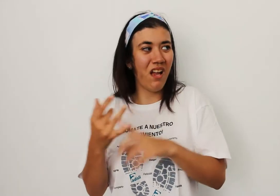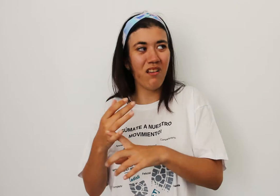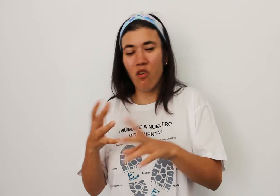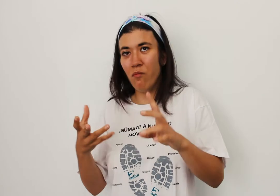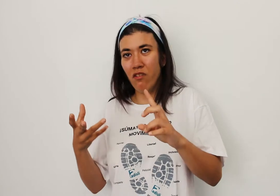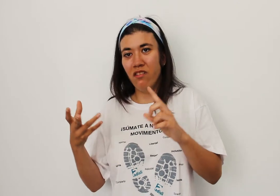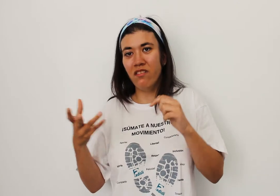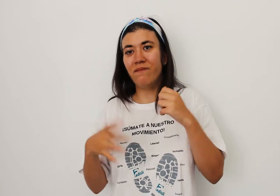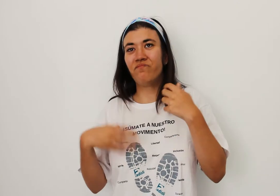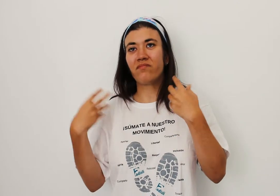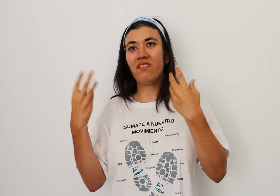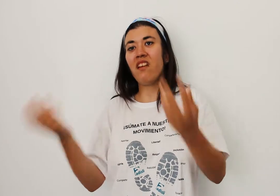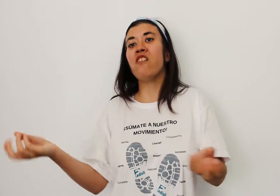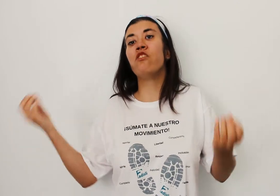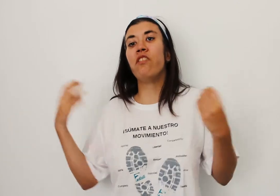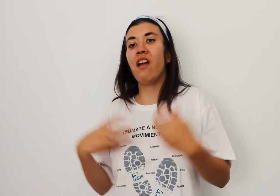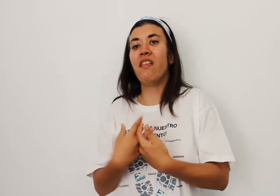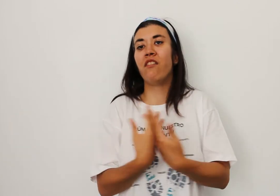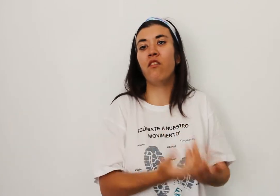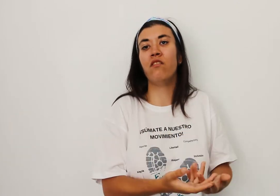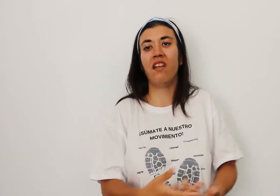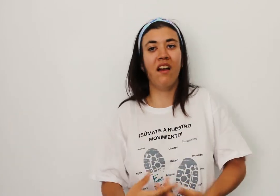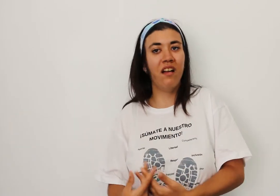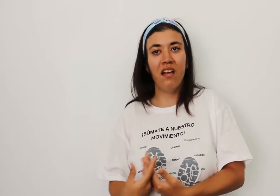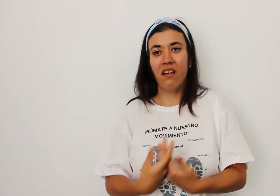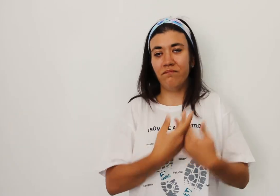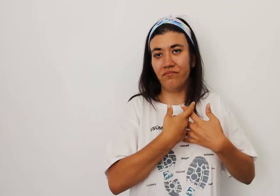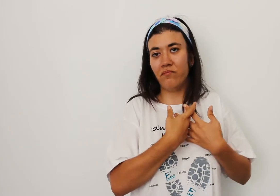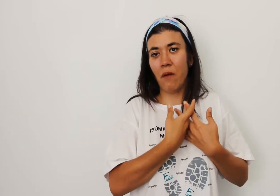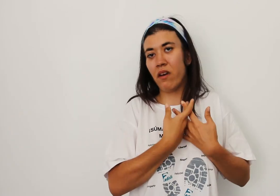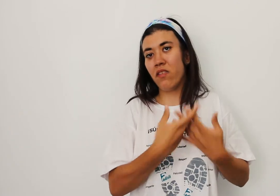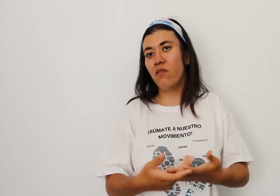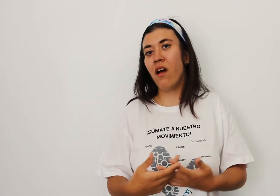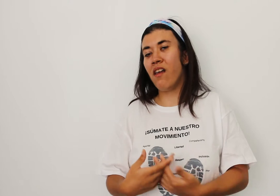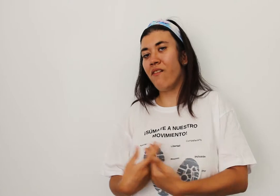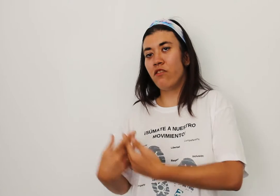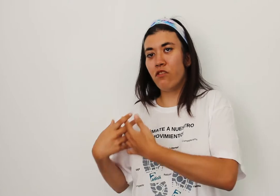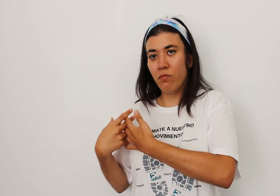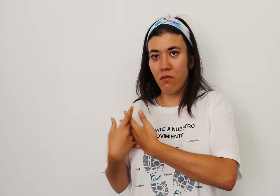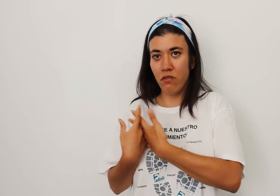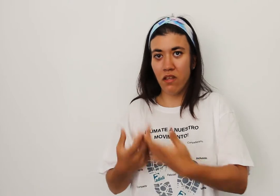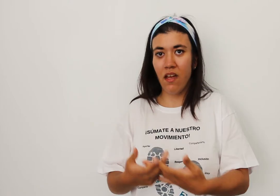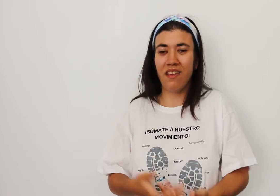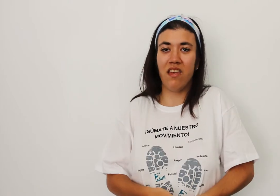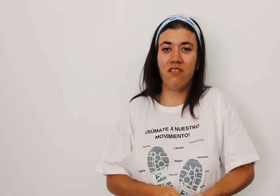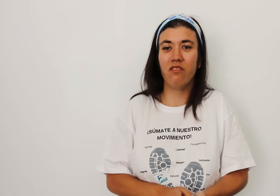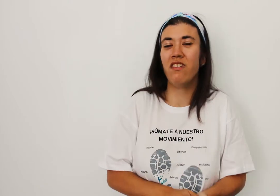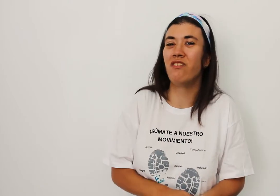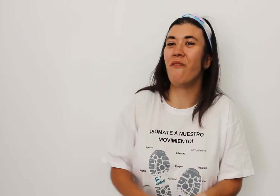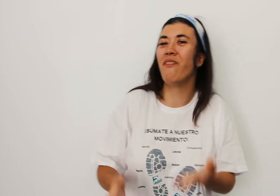como social de todo, o sea me ha parecido una labor súper bonita y a estos niños a mí me